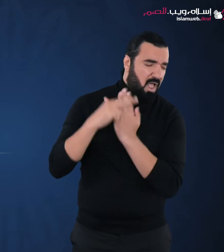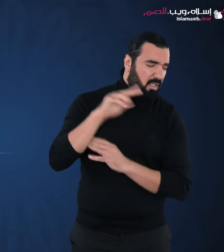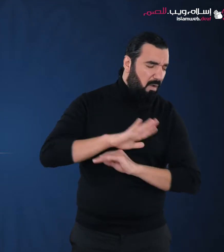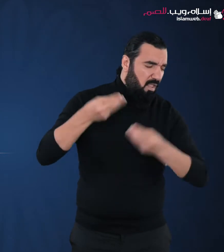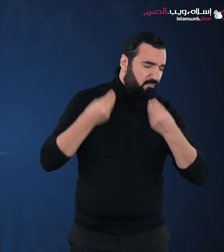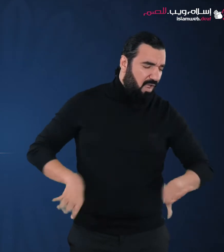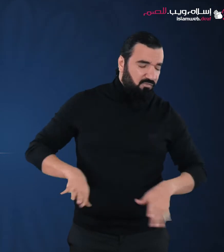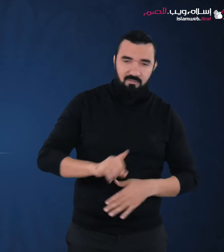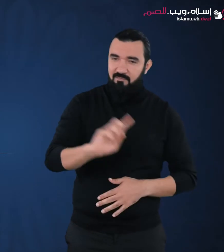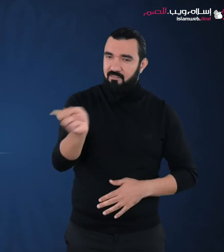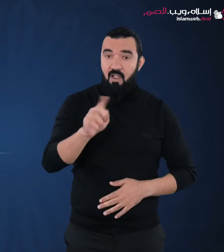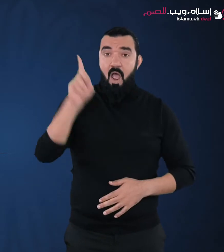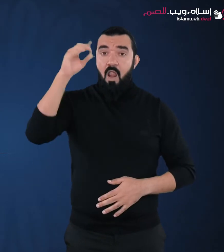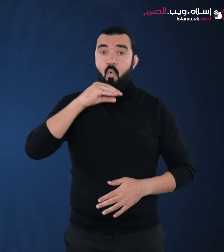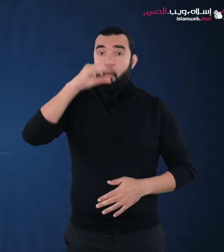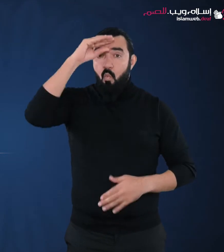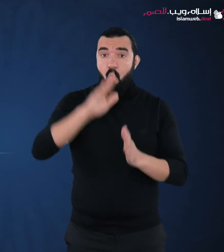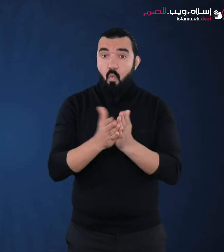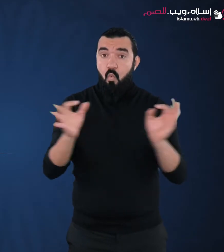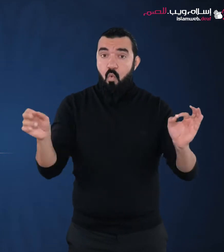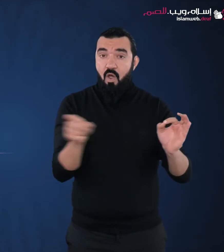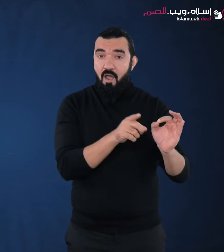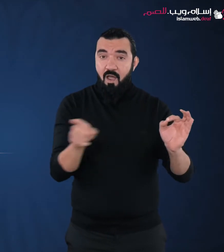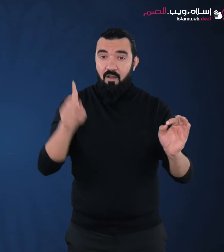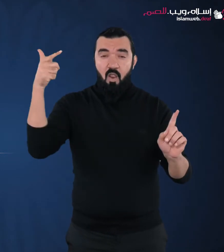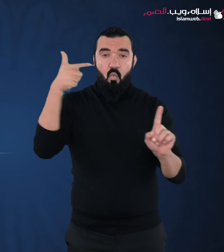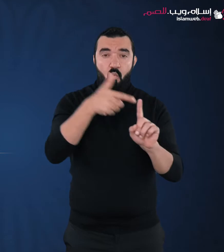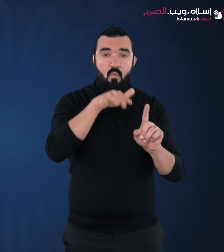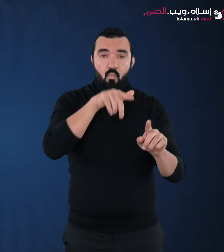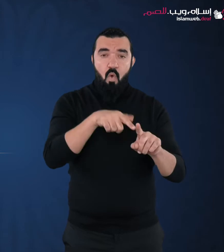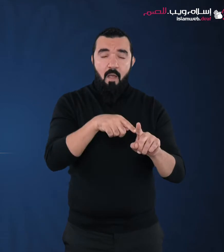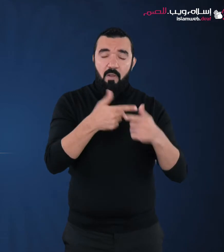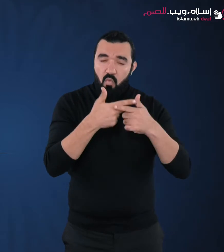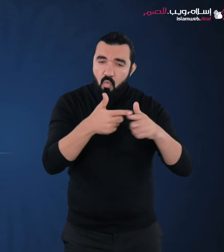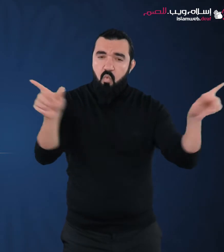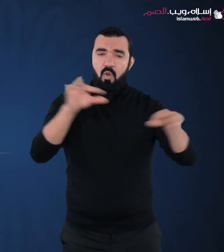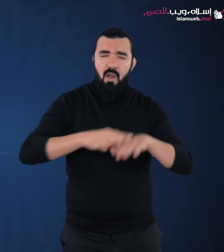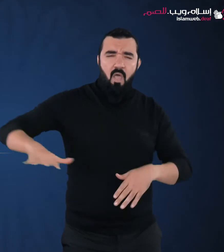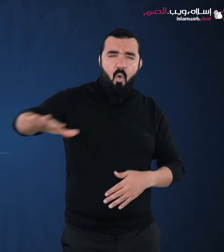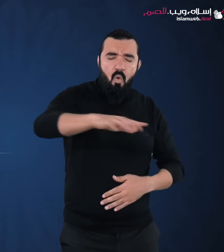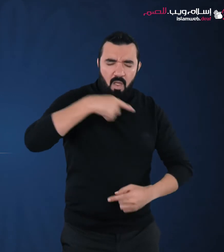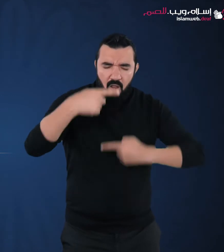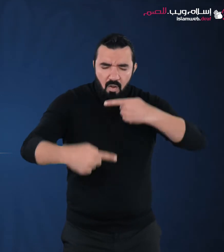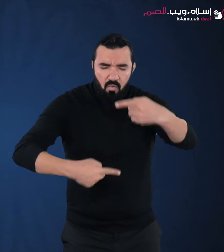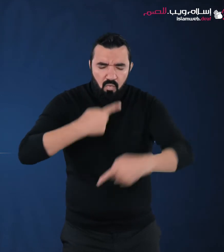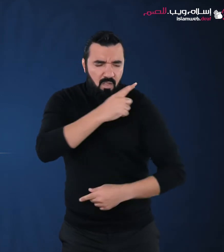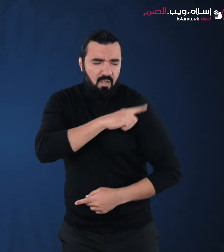تعالى قل يا عبادي الذين أسرفوا على أنفسهم